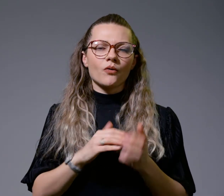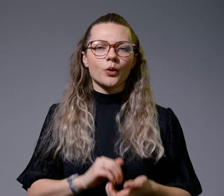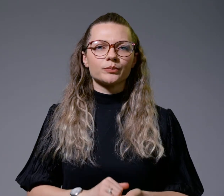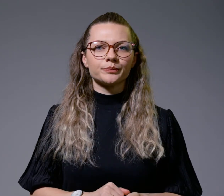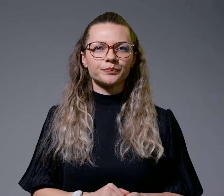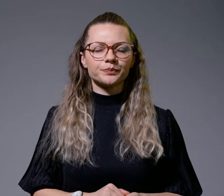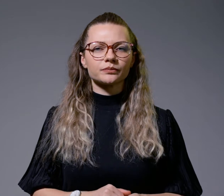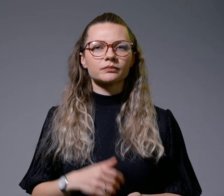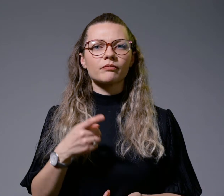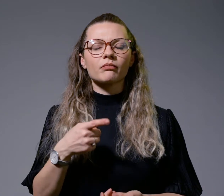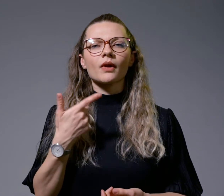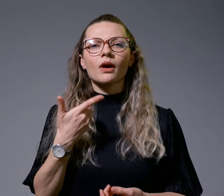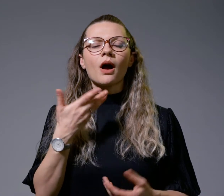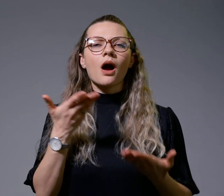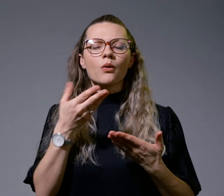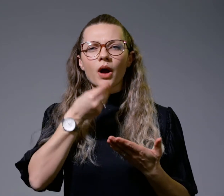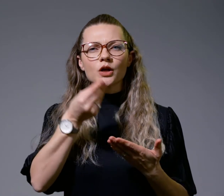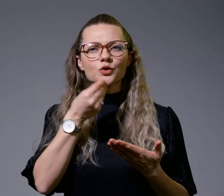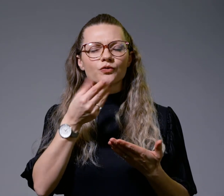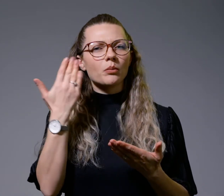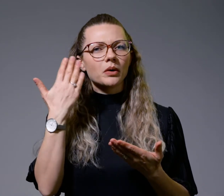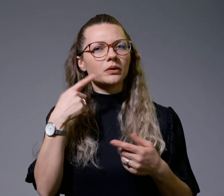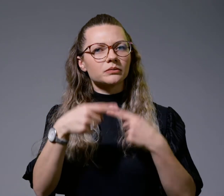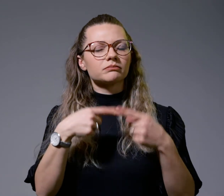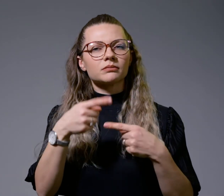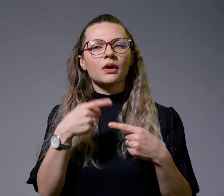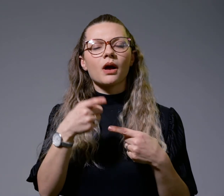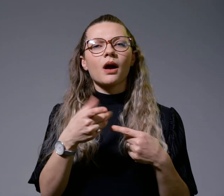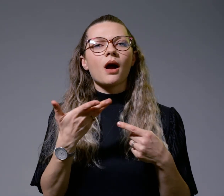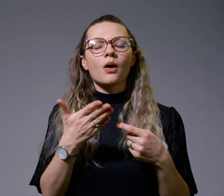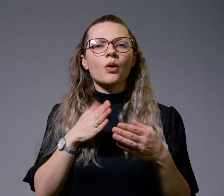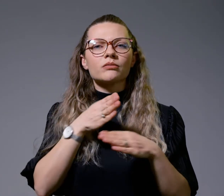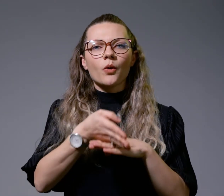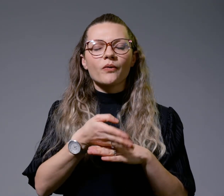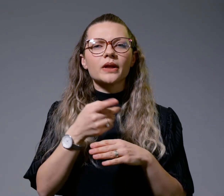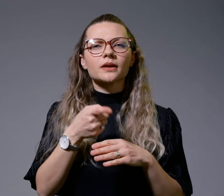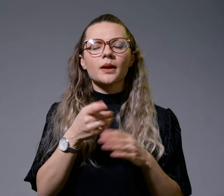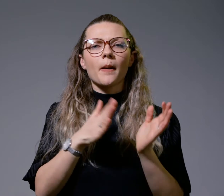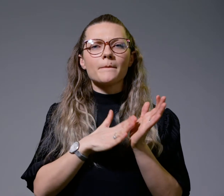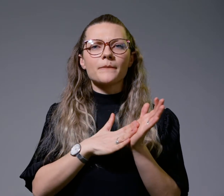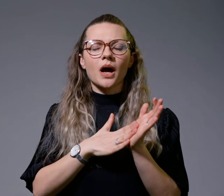Според легендата, ова е и вовет во така наречената Маријовска буна од